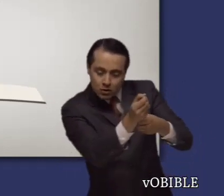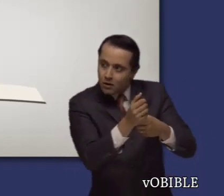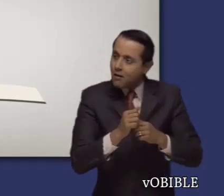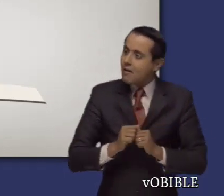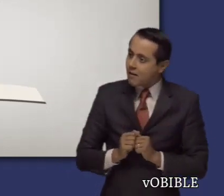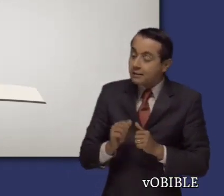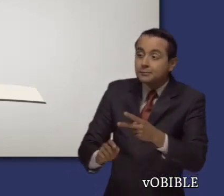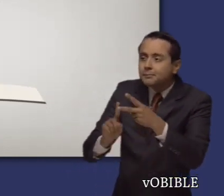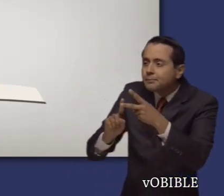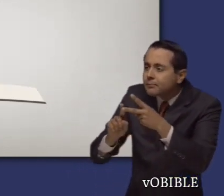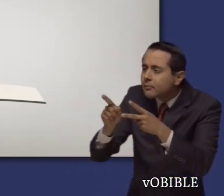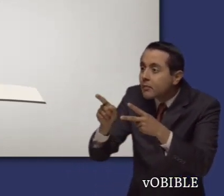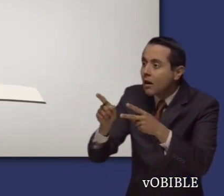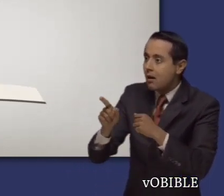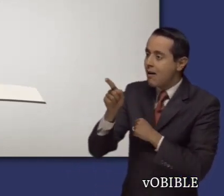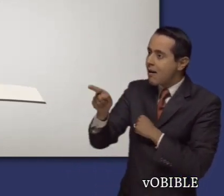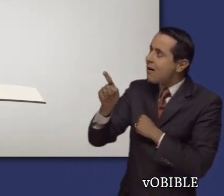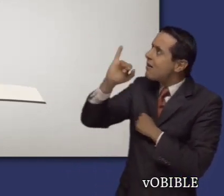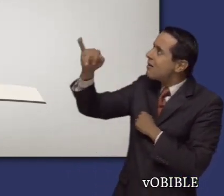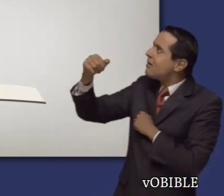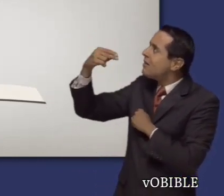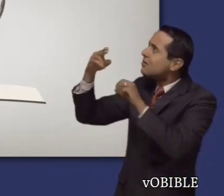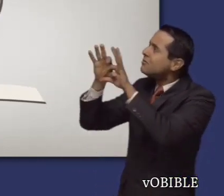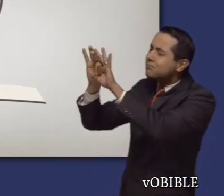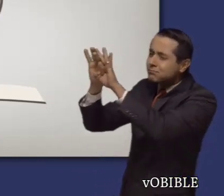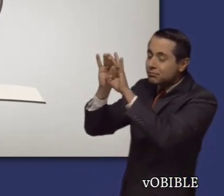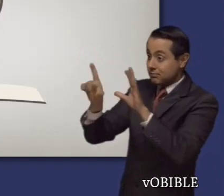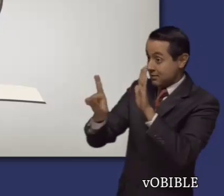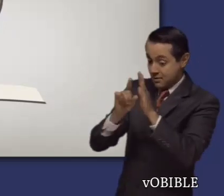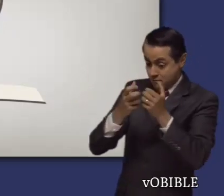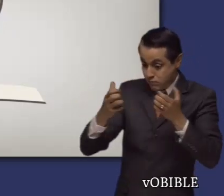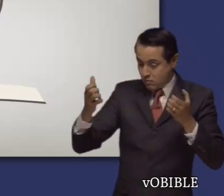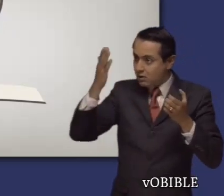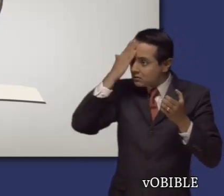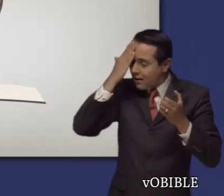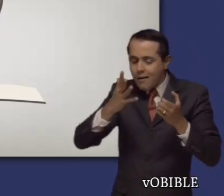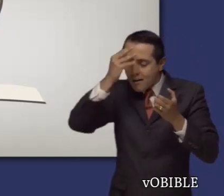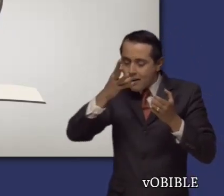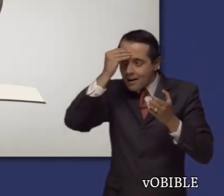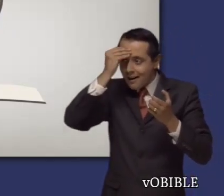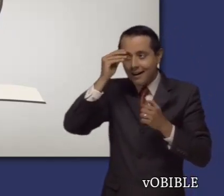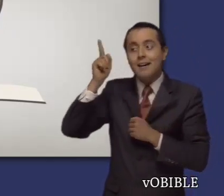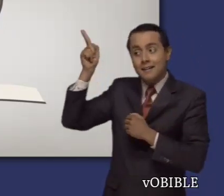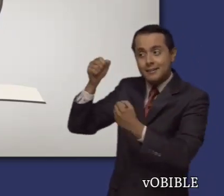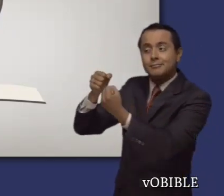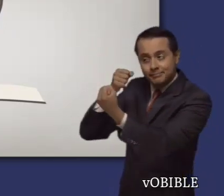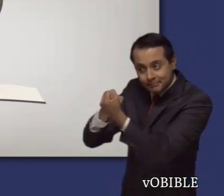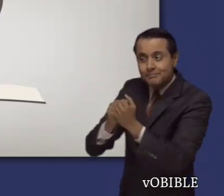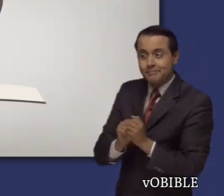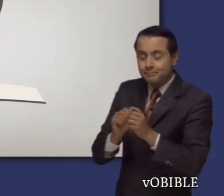utilizó a un rey persa para hacer su voluntad. Observe que el deseo de Nehemias de servir a Dios y su conocimiento de la ley